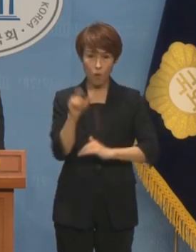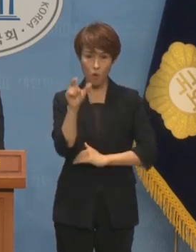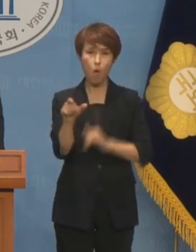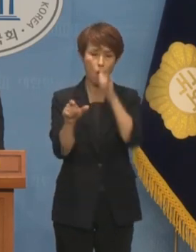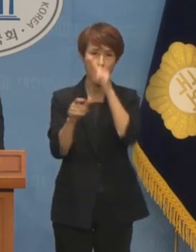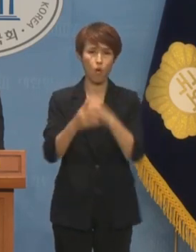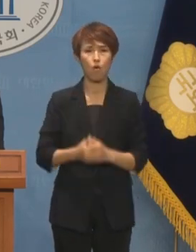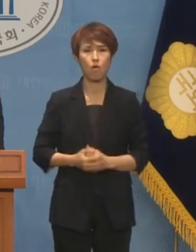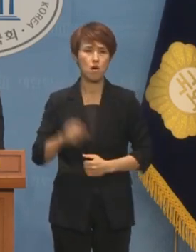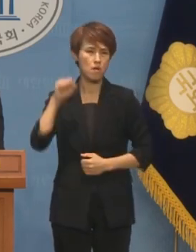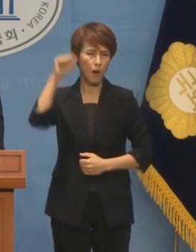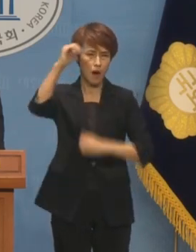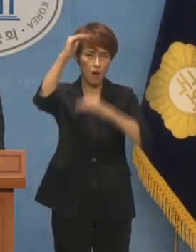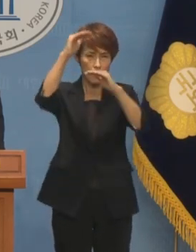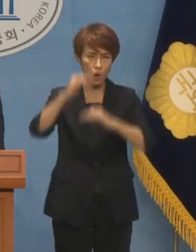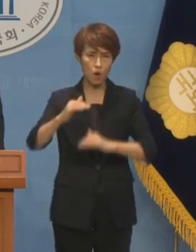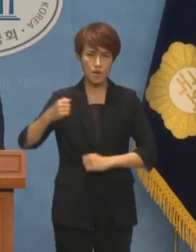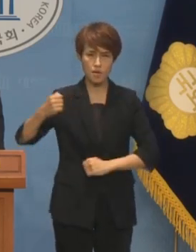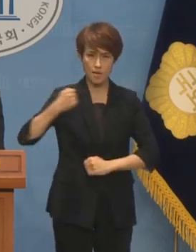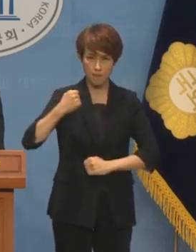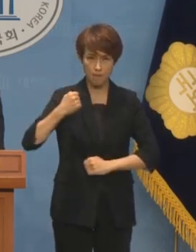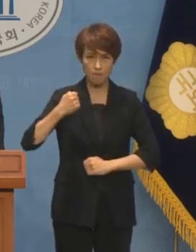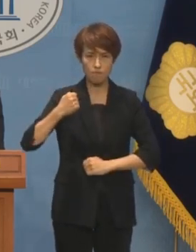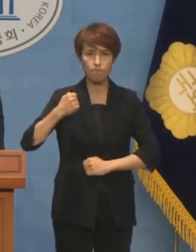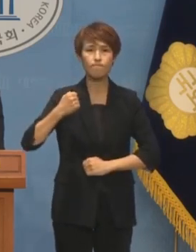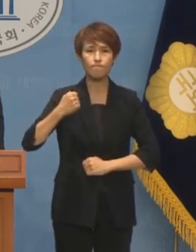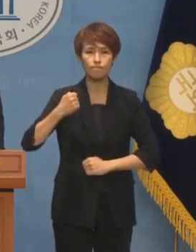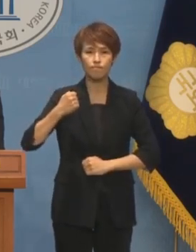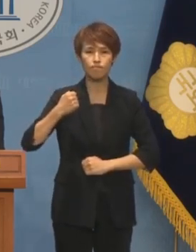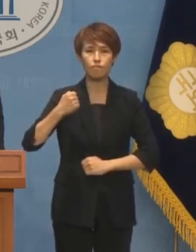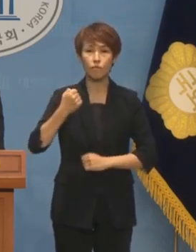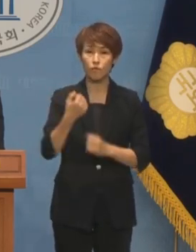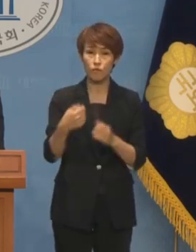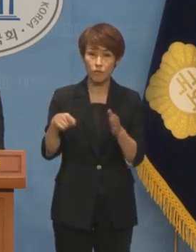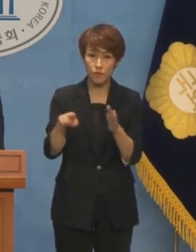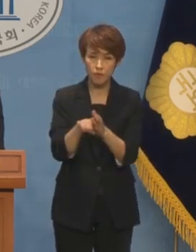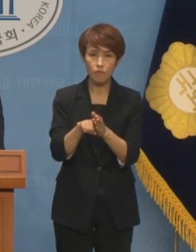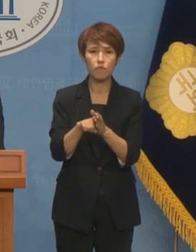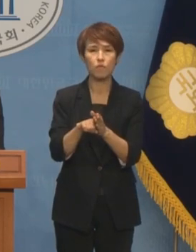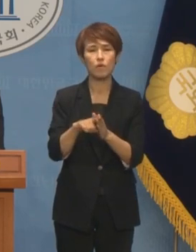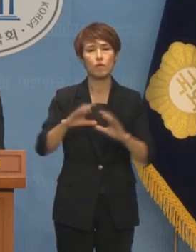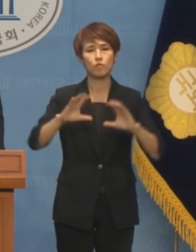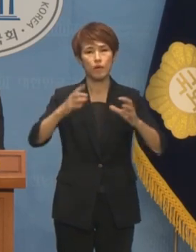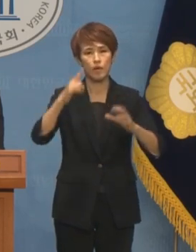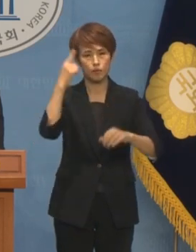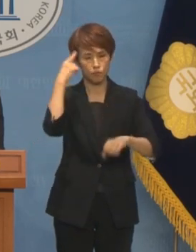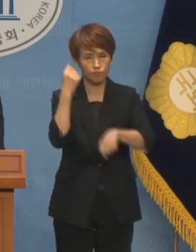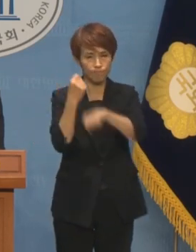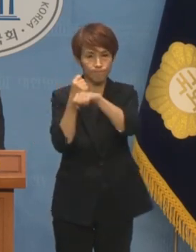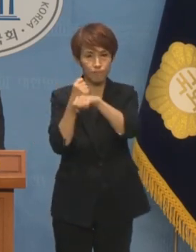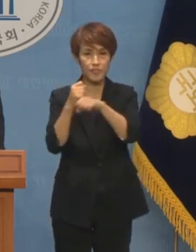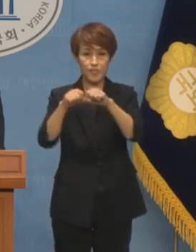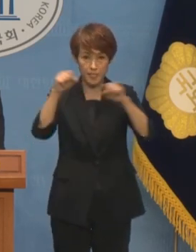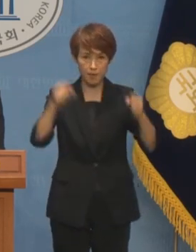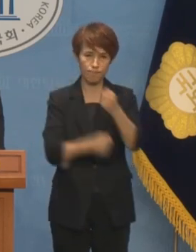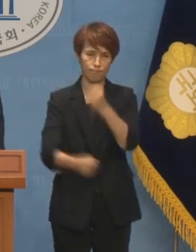구호에 담긴 강력한 의지가 바라지 않도록 국가 R&D 시스템을 반드시 복원하겠습니다.